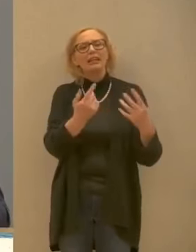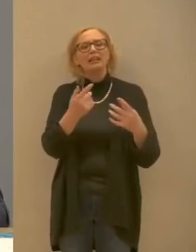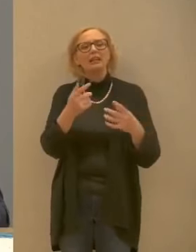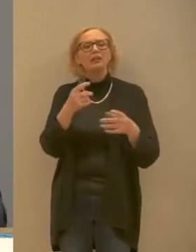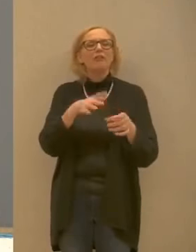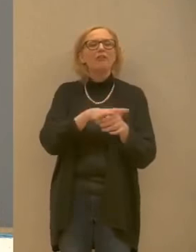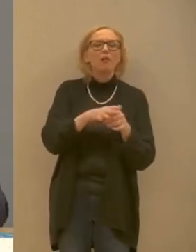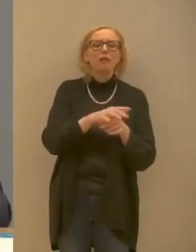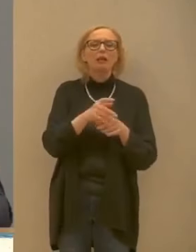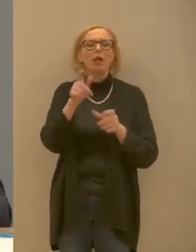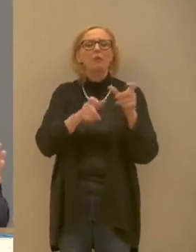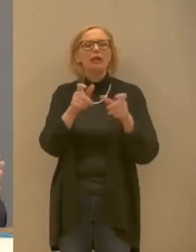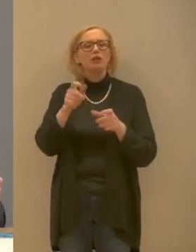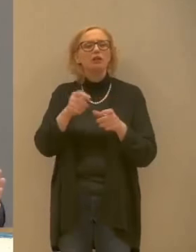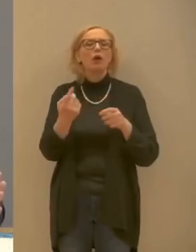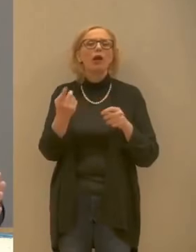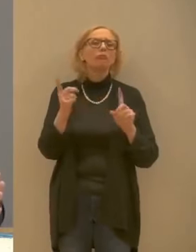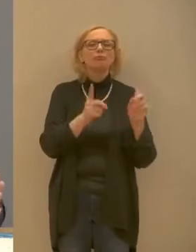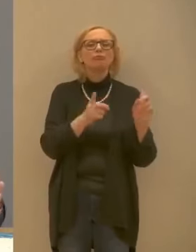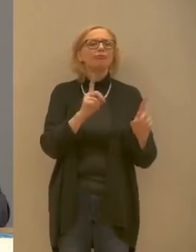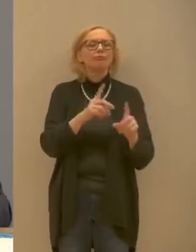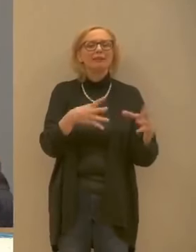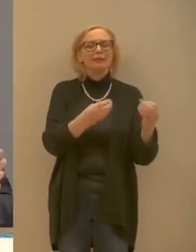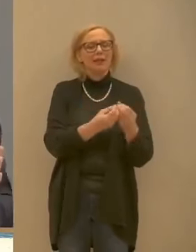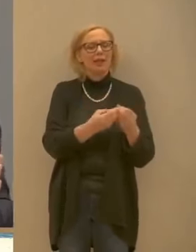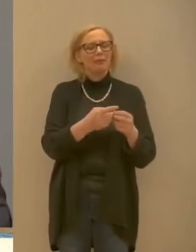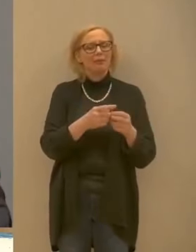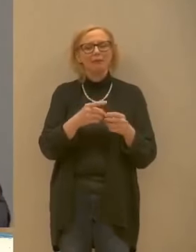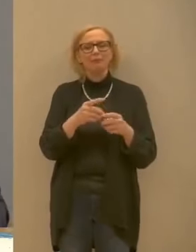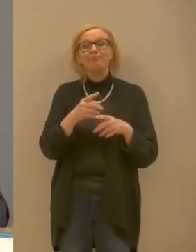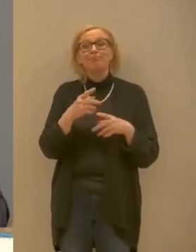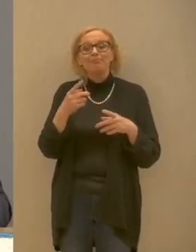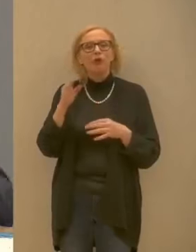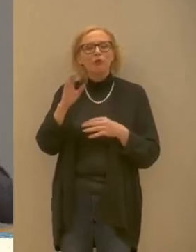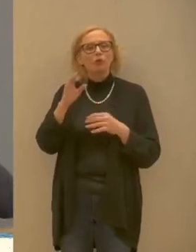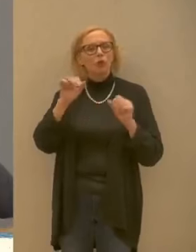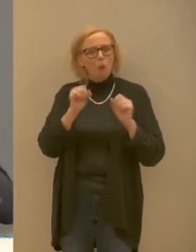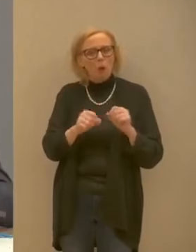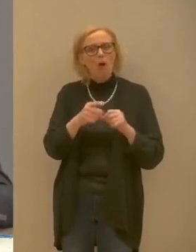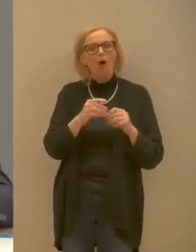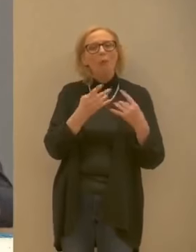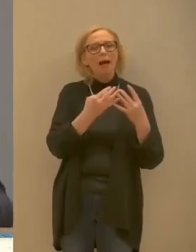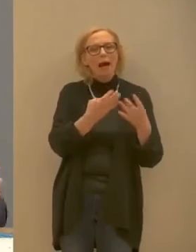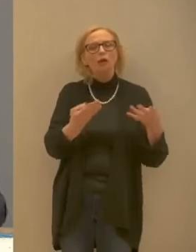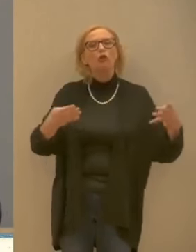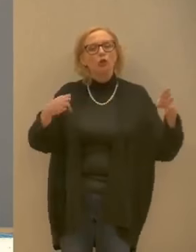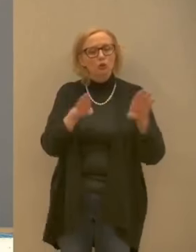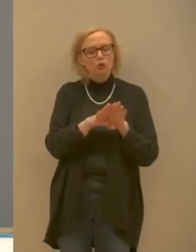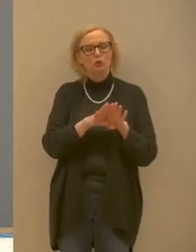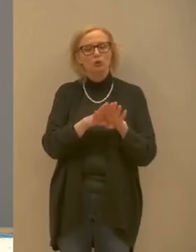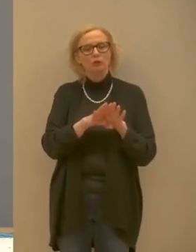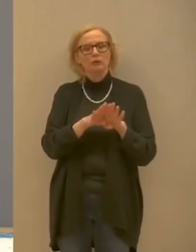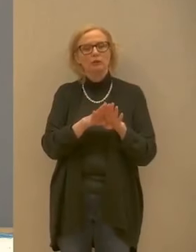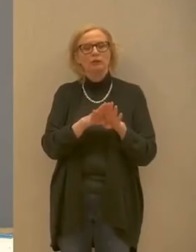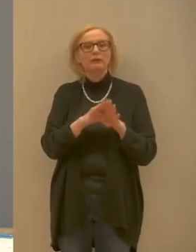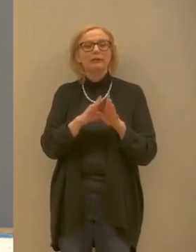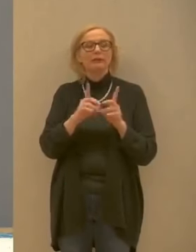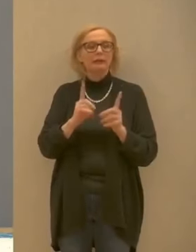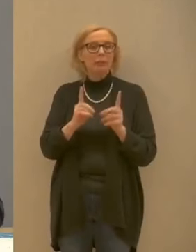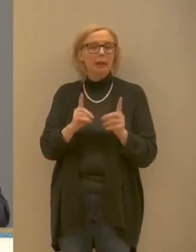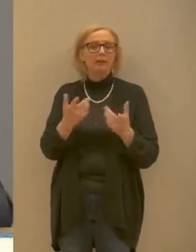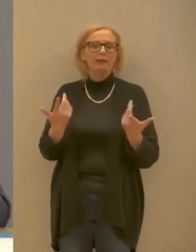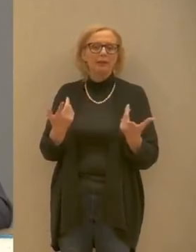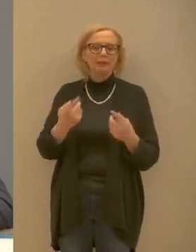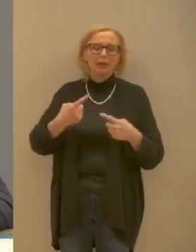nei parchi chiuderemo anche i parchi se sarà così dovremo fare anche questo perché se la gente non capisce dovremo fare anche questo noi